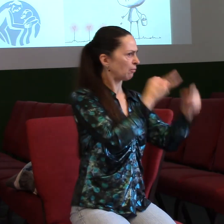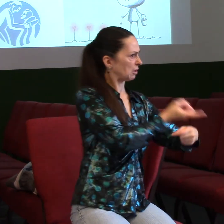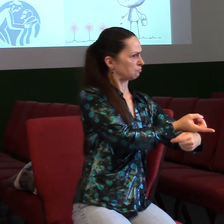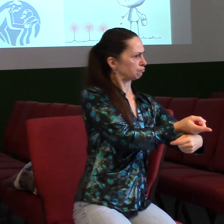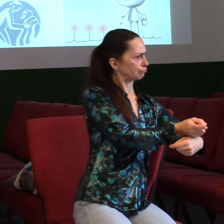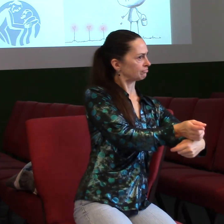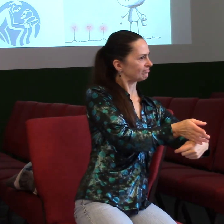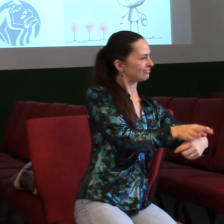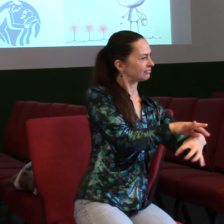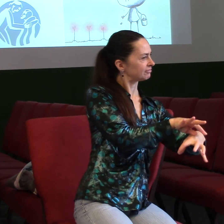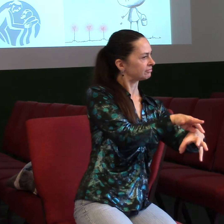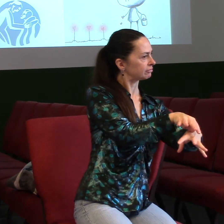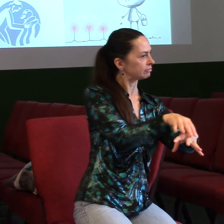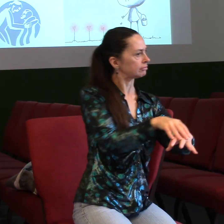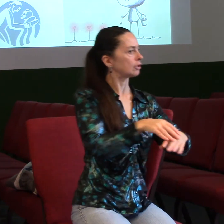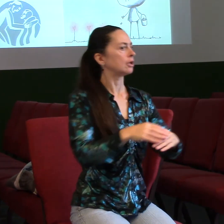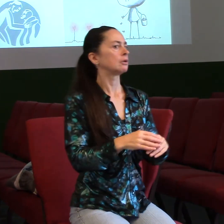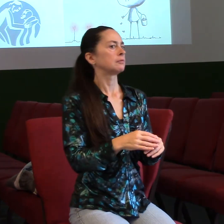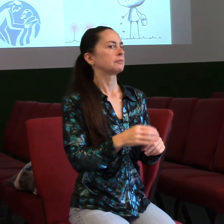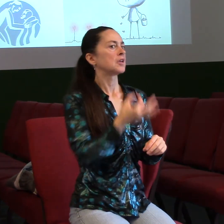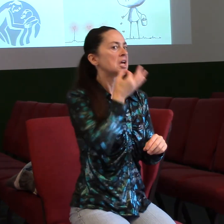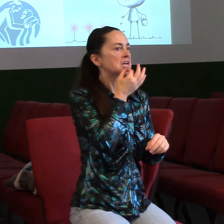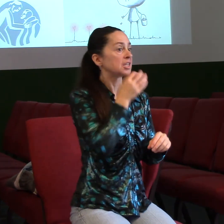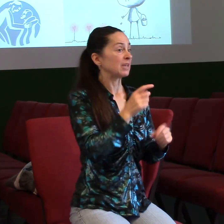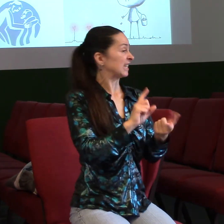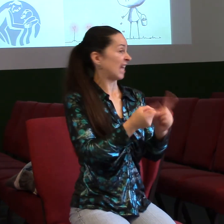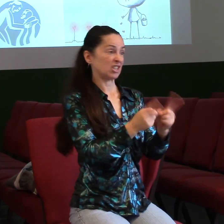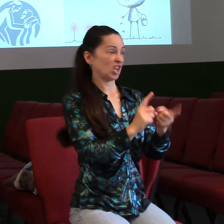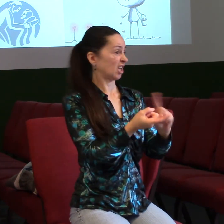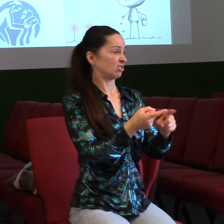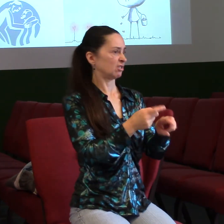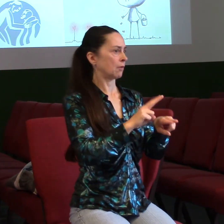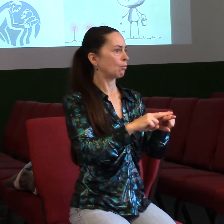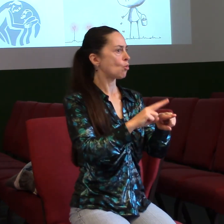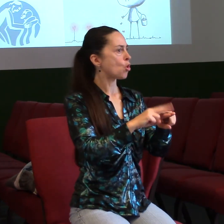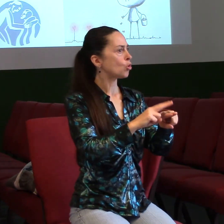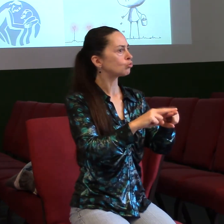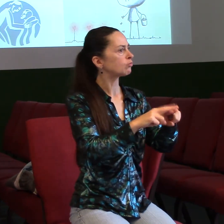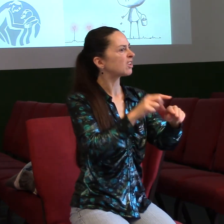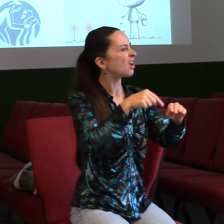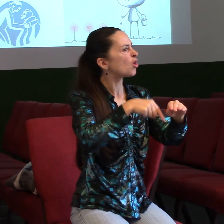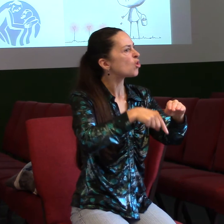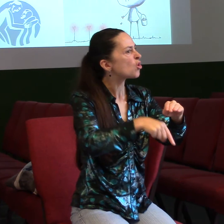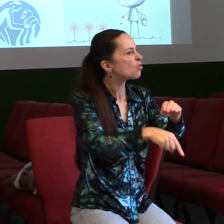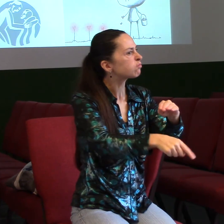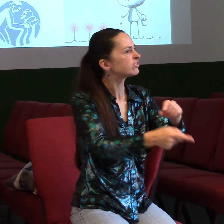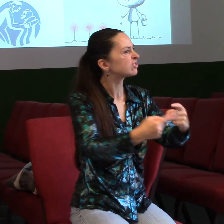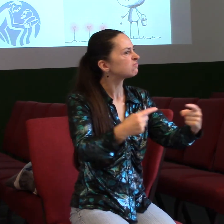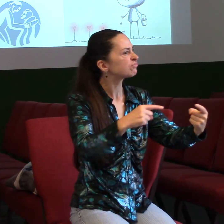tak se může stát, že se to postupem času začne prohlubovat. Může se začít stát to, že začínáme ve svojí vlastní hlavě rozjíždět